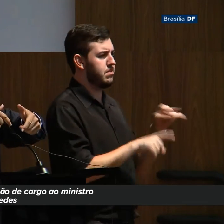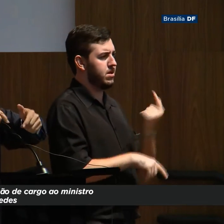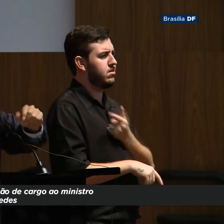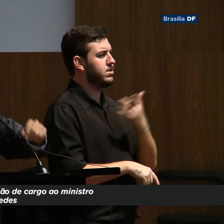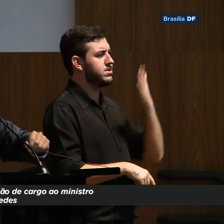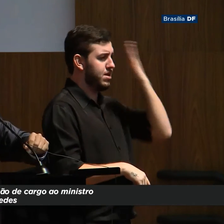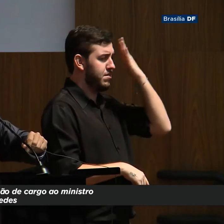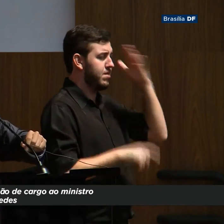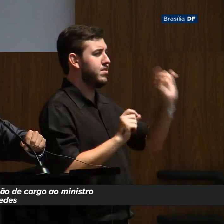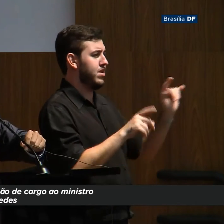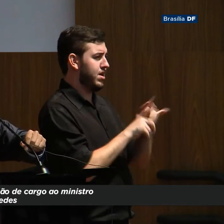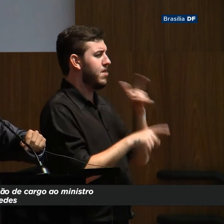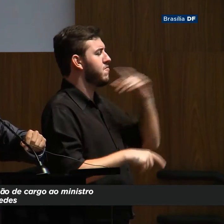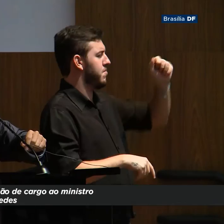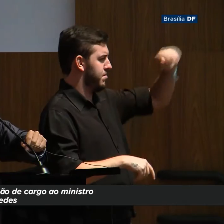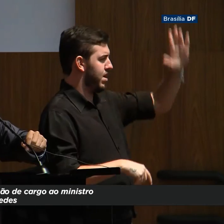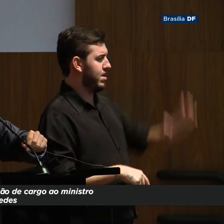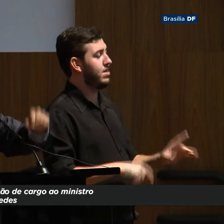de cabeça para baixo.